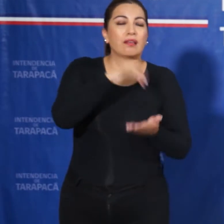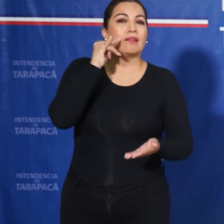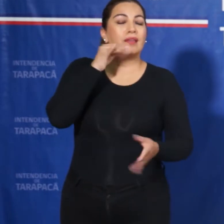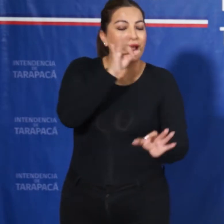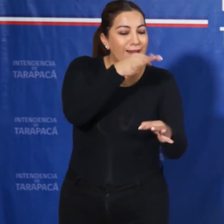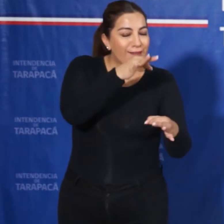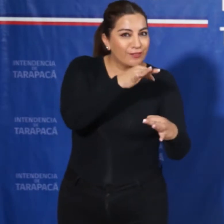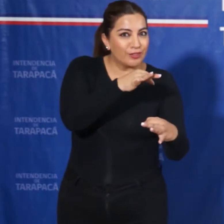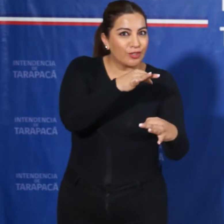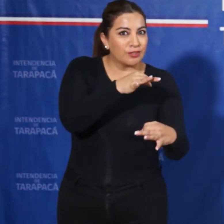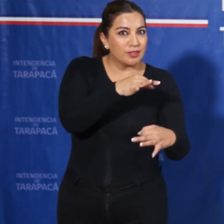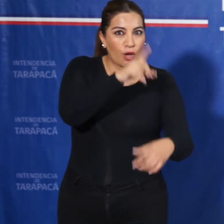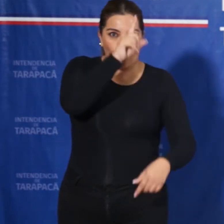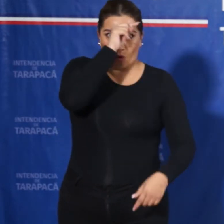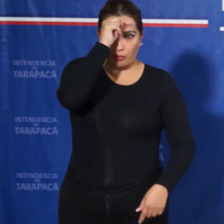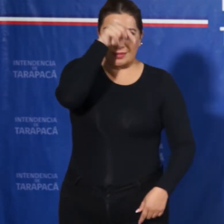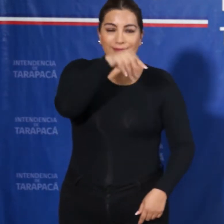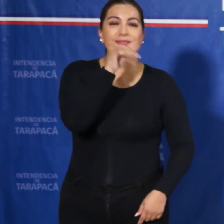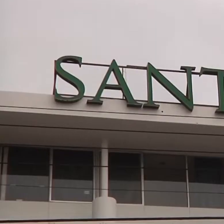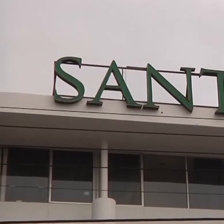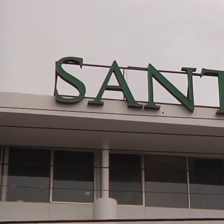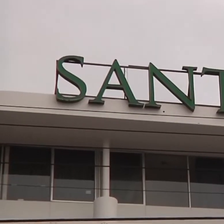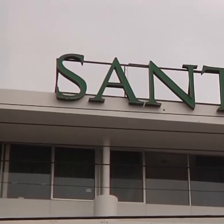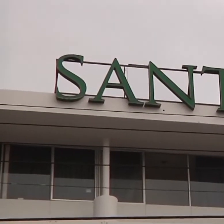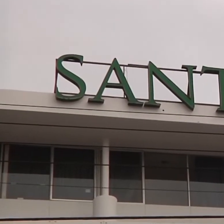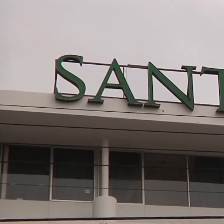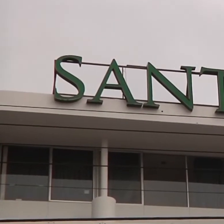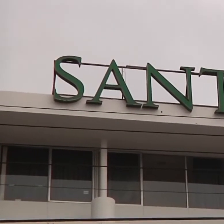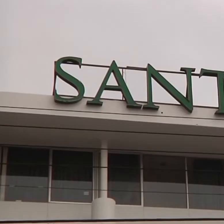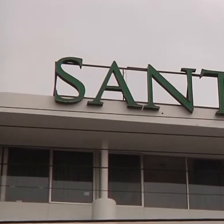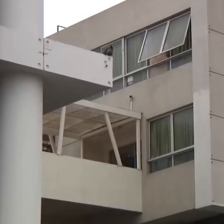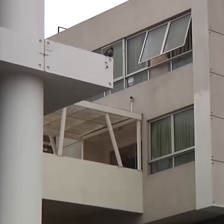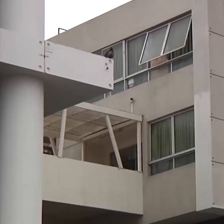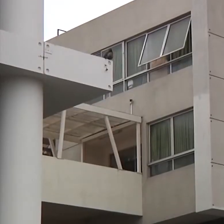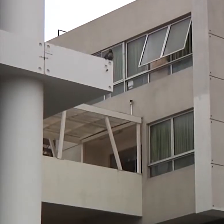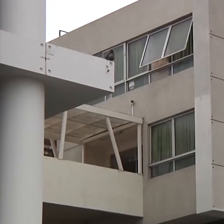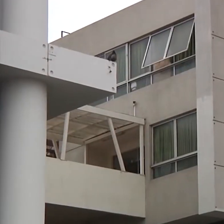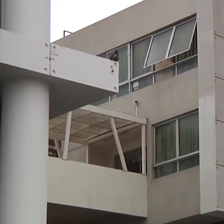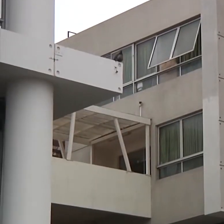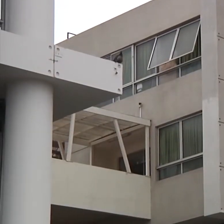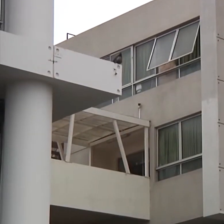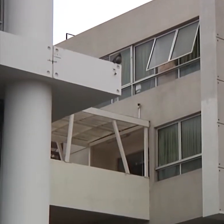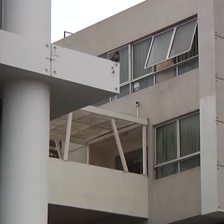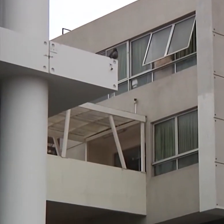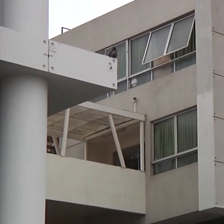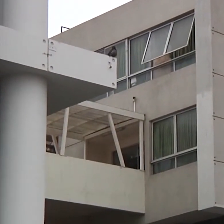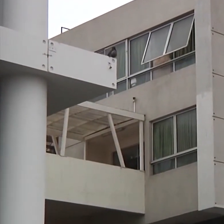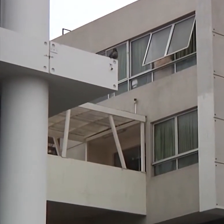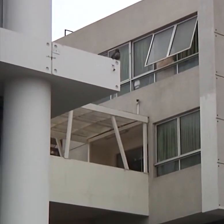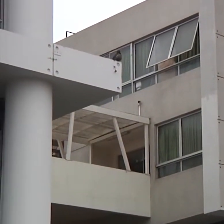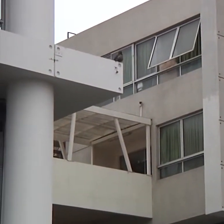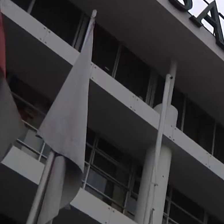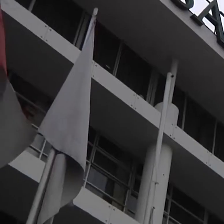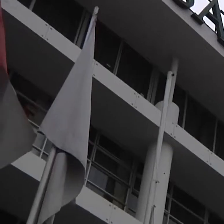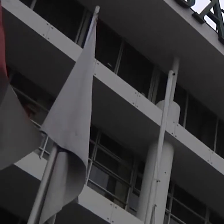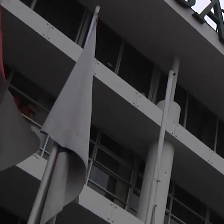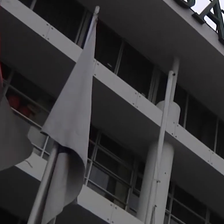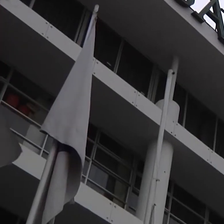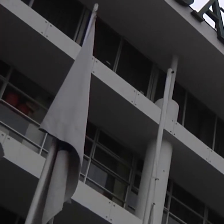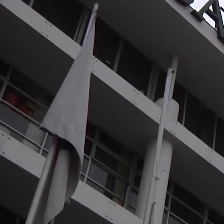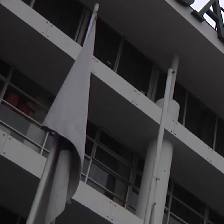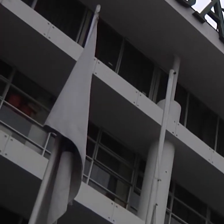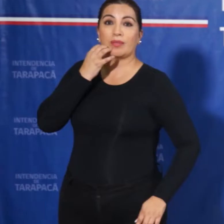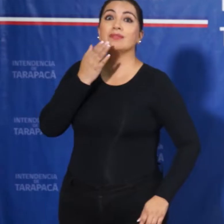laboratorio del hospital de Iquique. Colaboración público-privada en la que también se involucran las universidades.